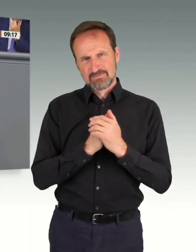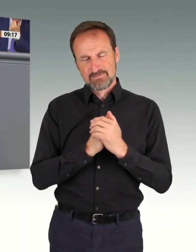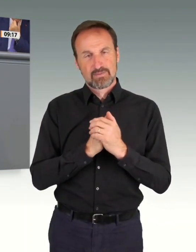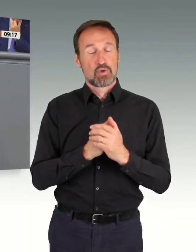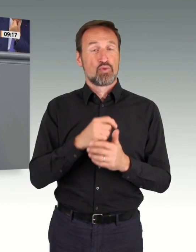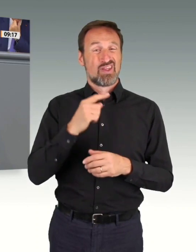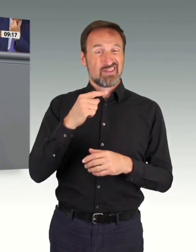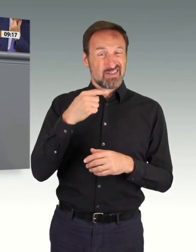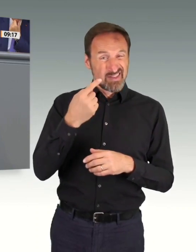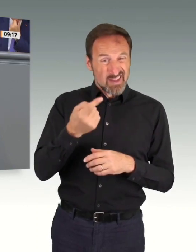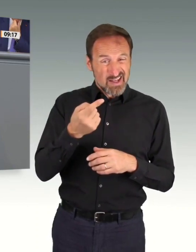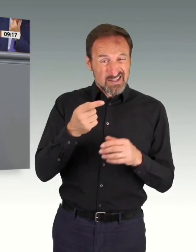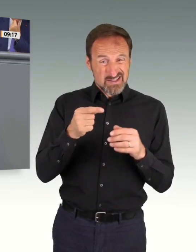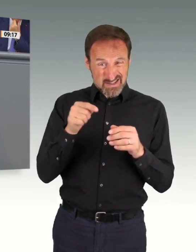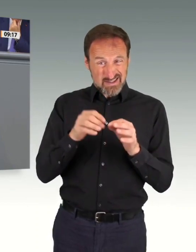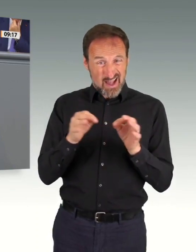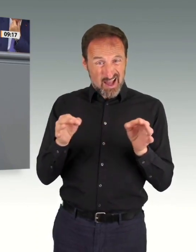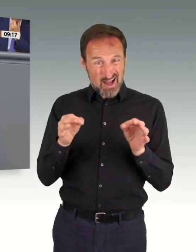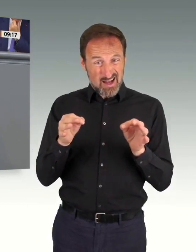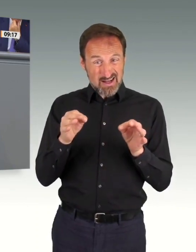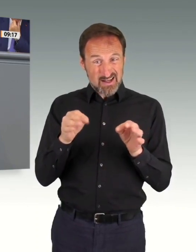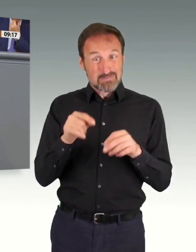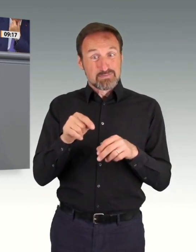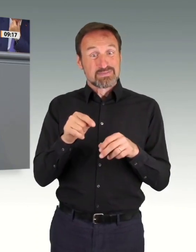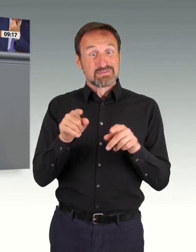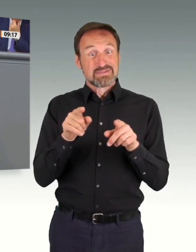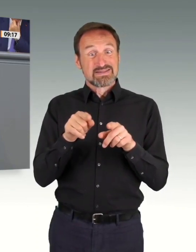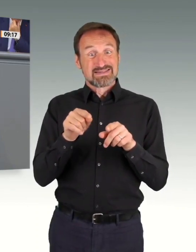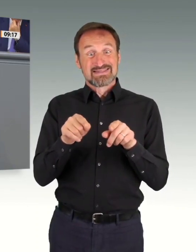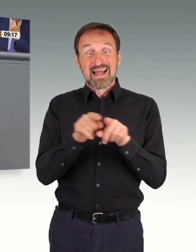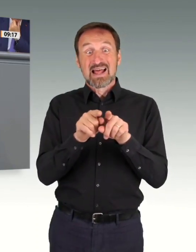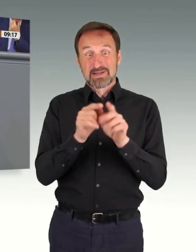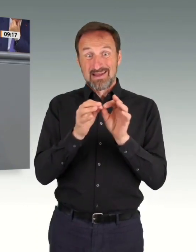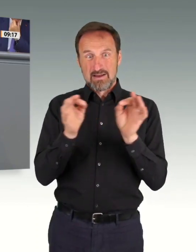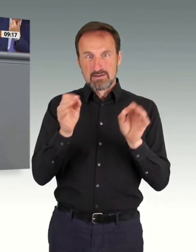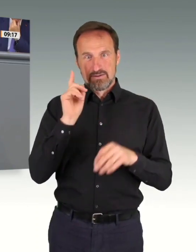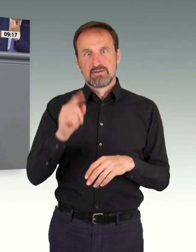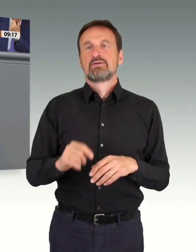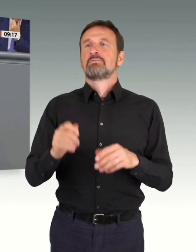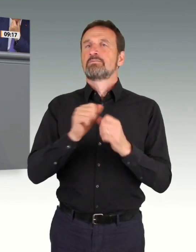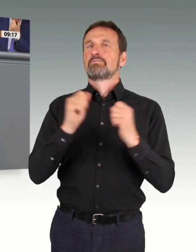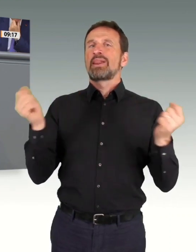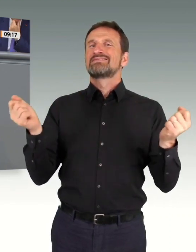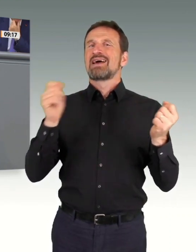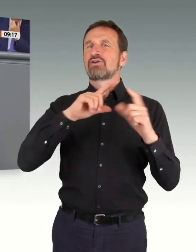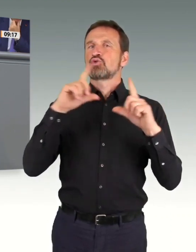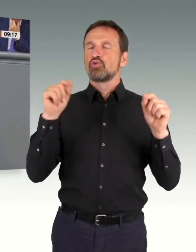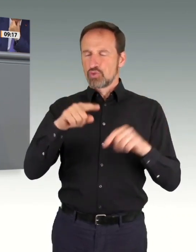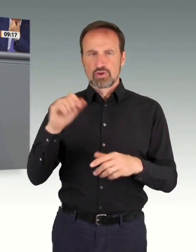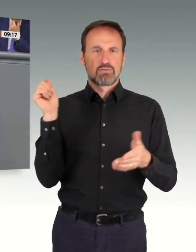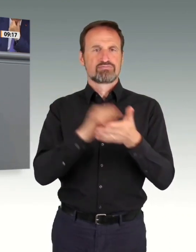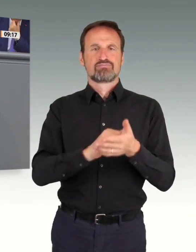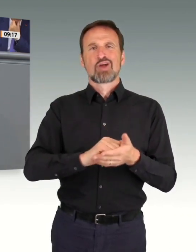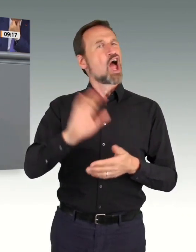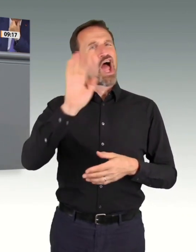-Zeitung das Gegenteil. Das Gesetz kommt doch. Die Bild-Zeitung hat recht.